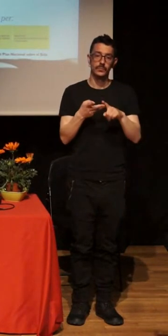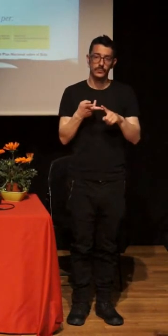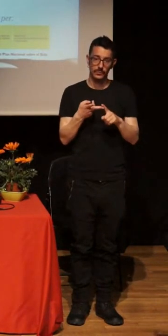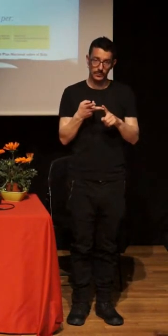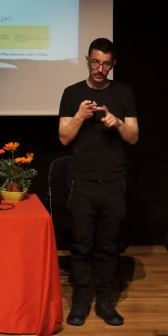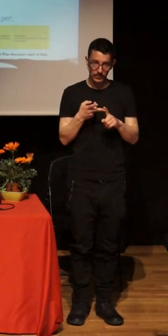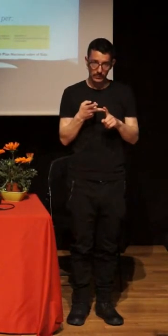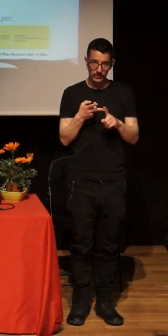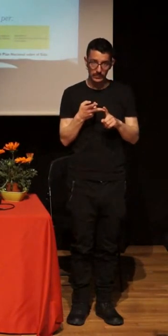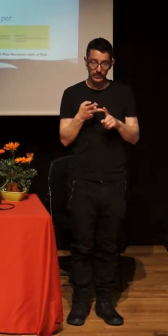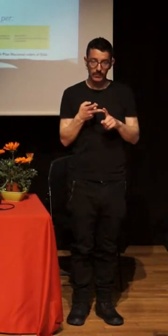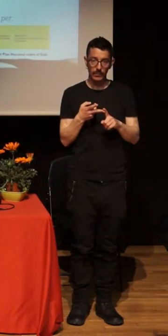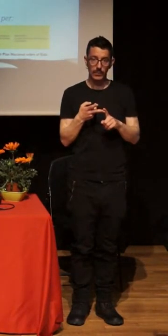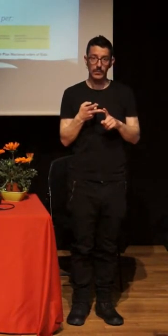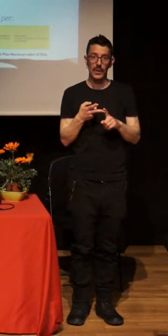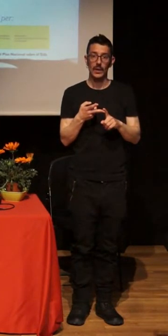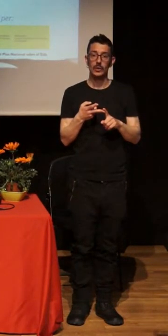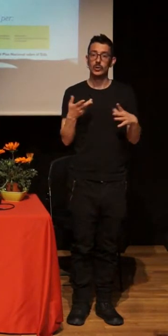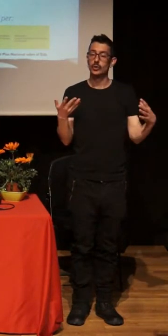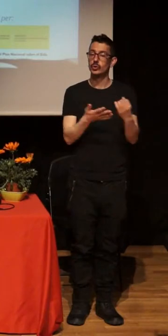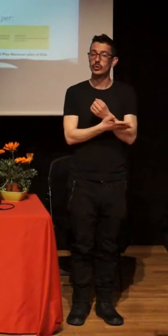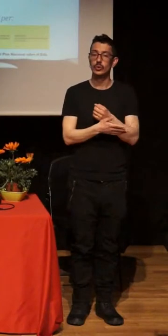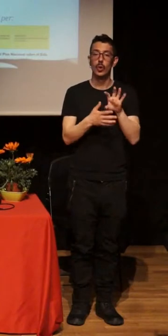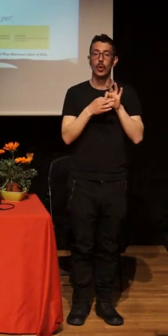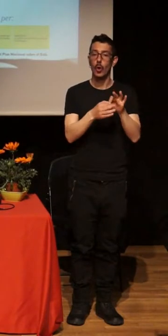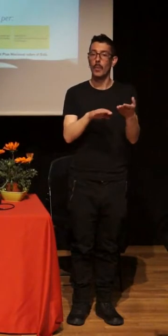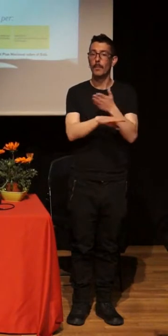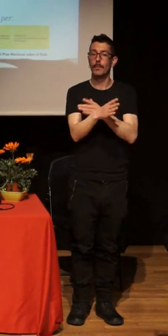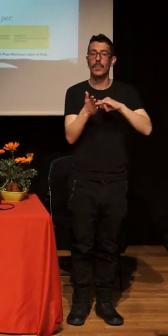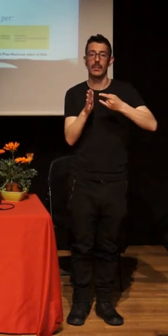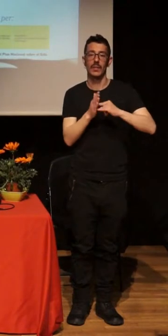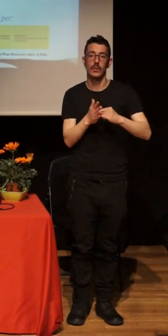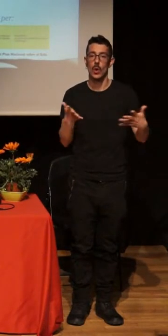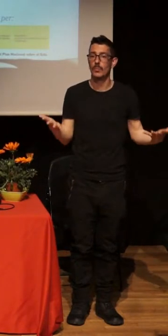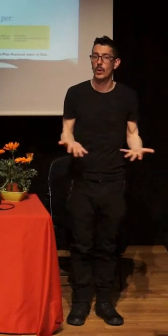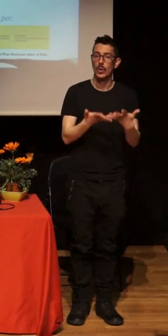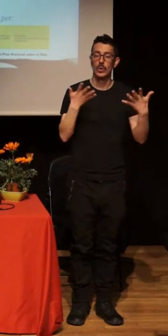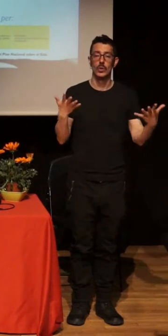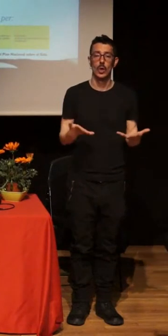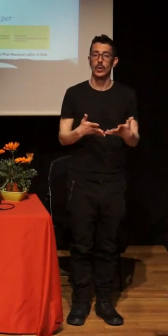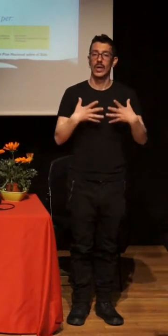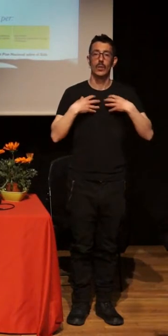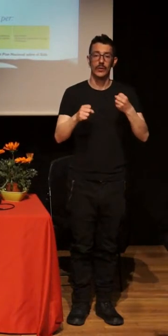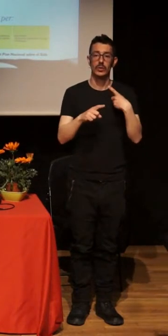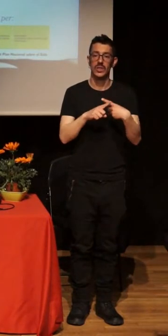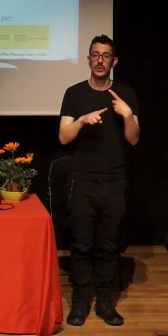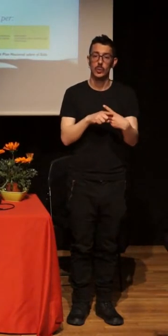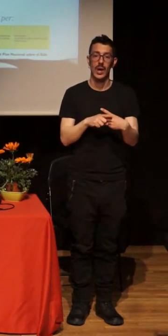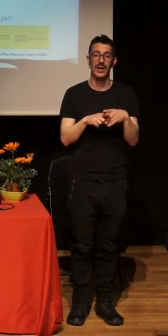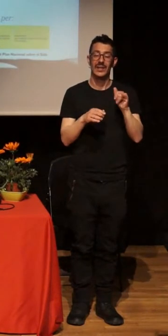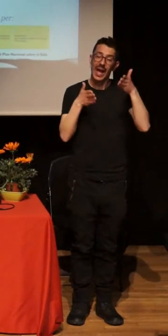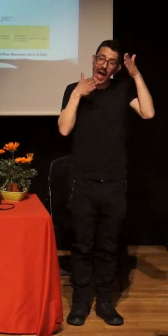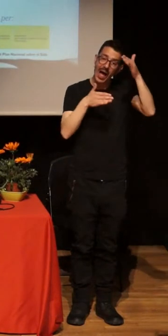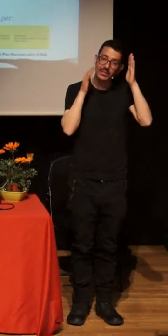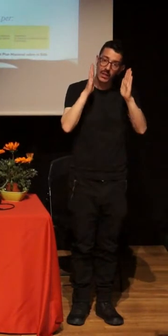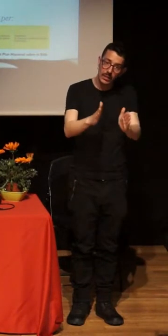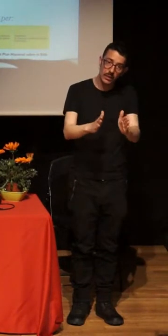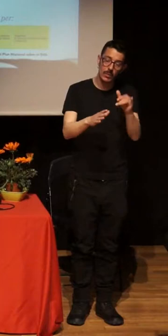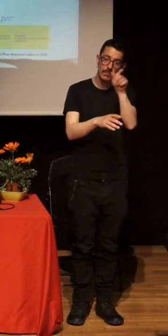fuera del escenario todo lo que tiene que ver con prevención, promoción de la educación sexual y con la atención a las personas